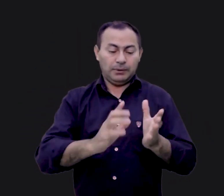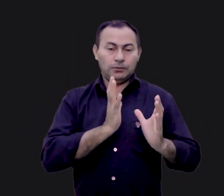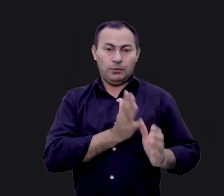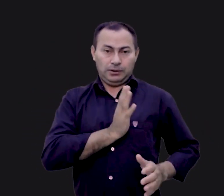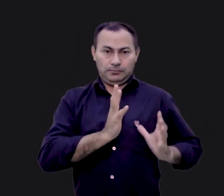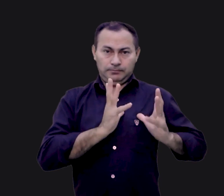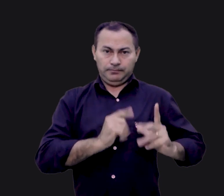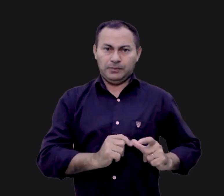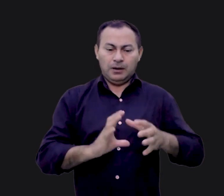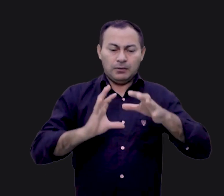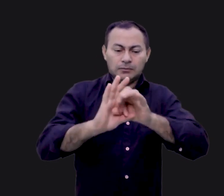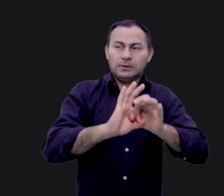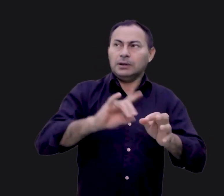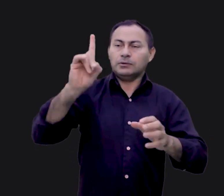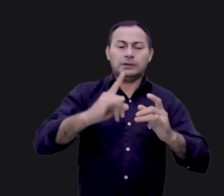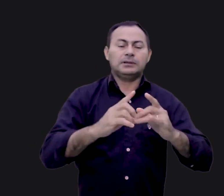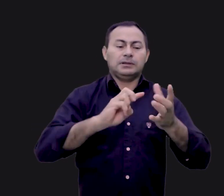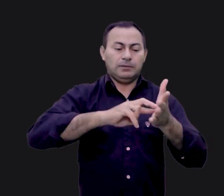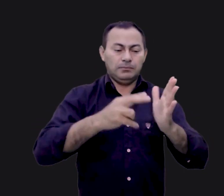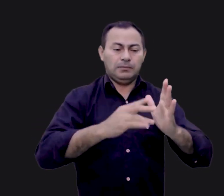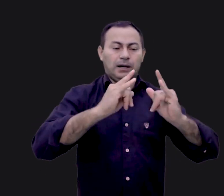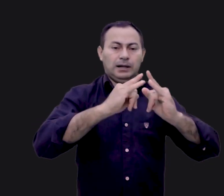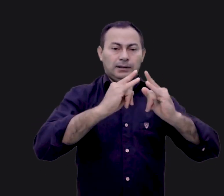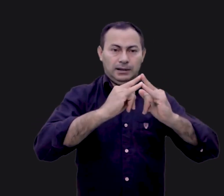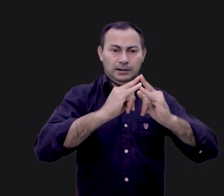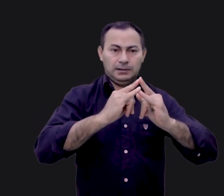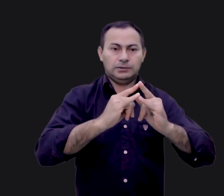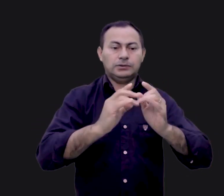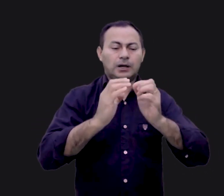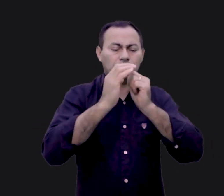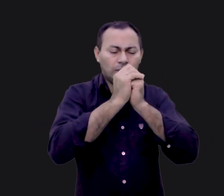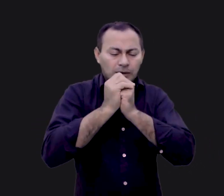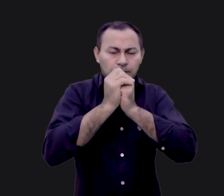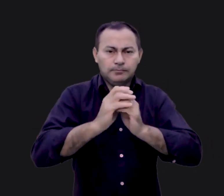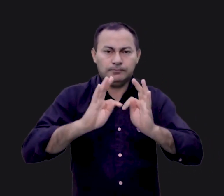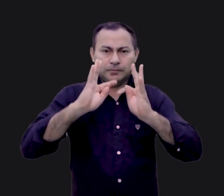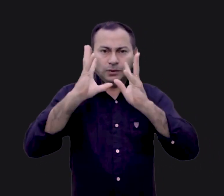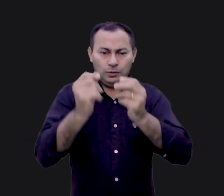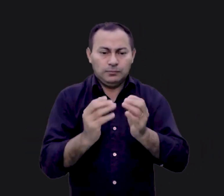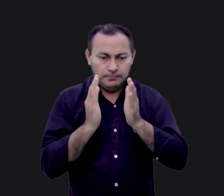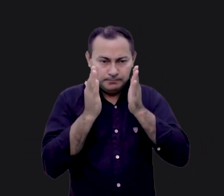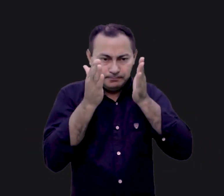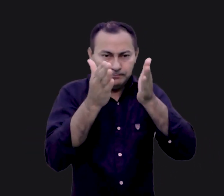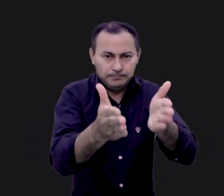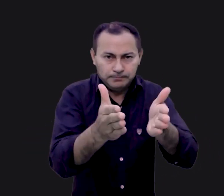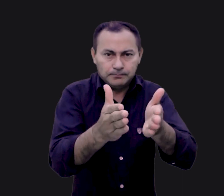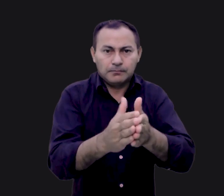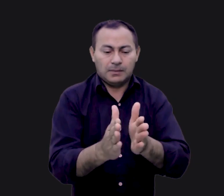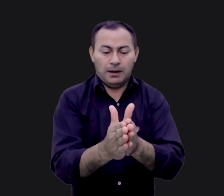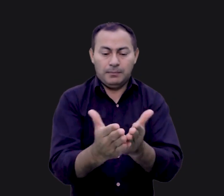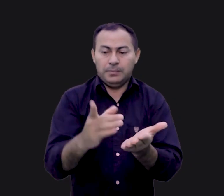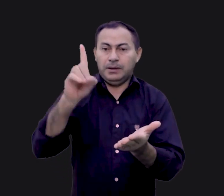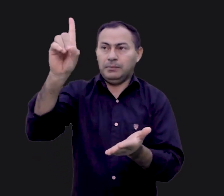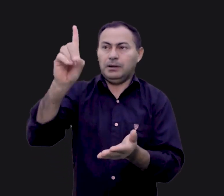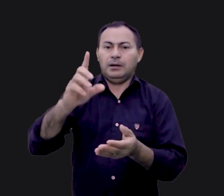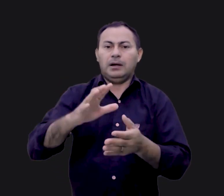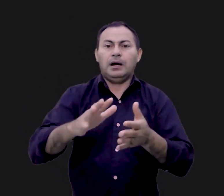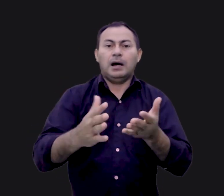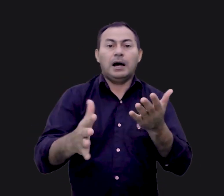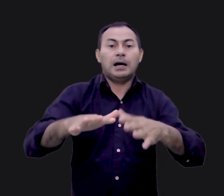Este é o último objetivo da tenda de adoração. Tudo se move para esta direção. A Bíblia muitas vezes compara